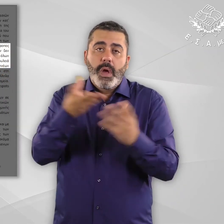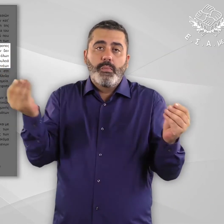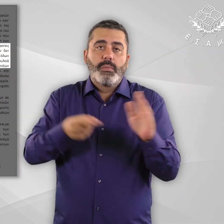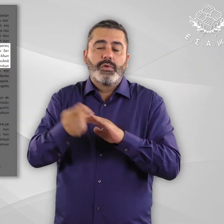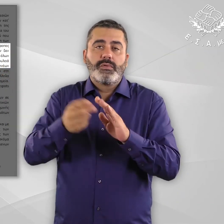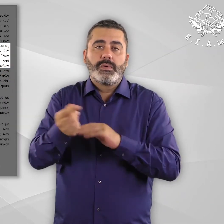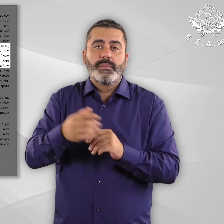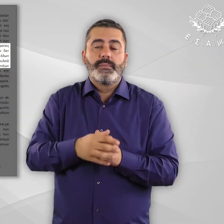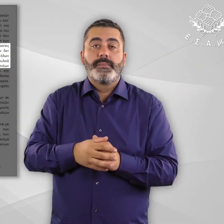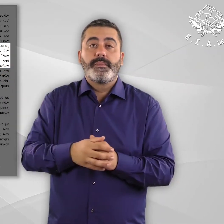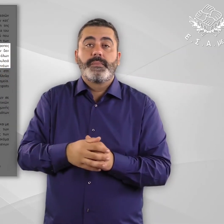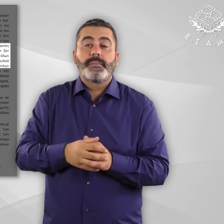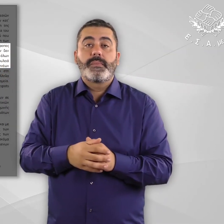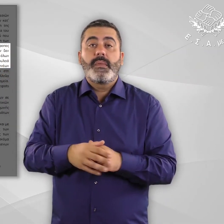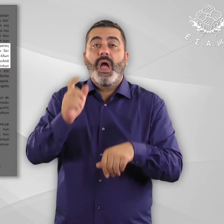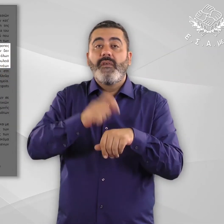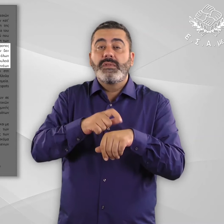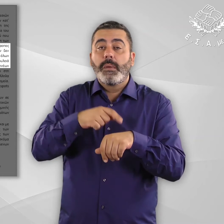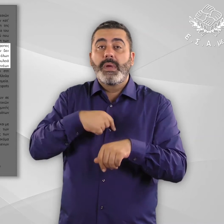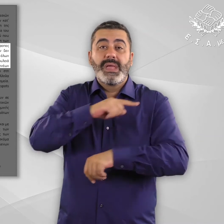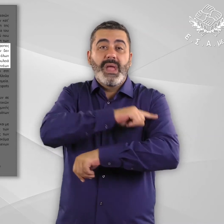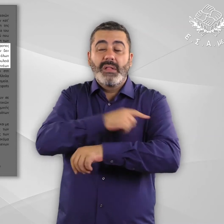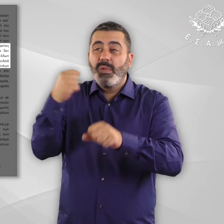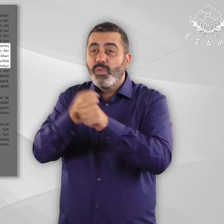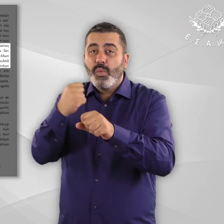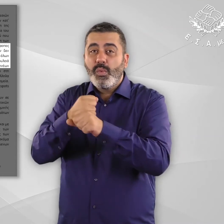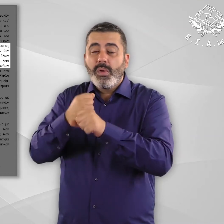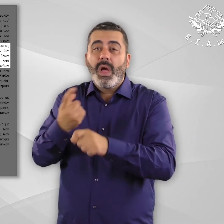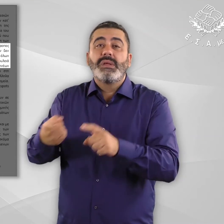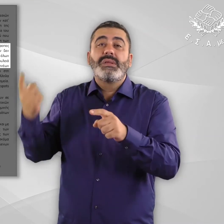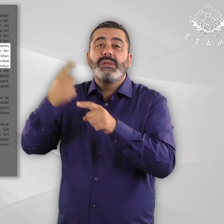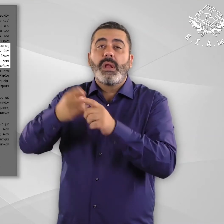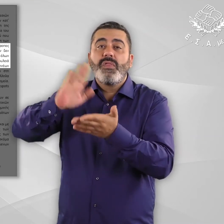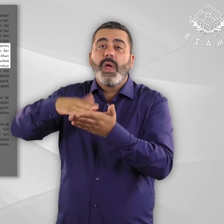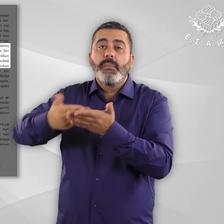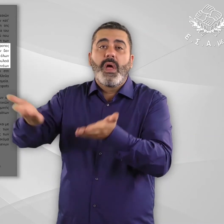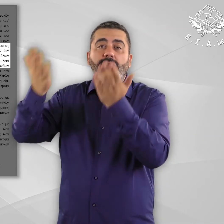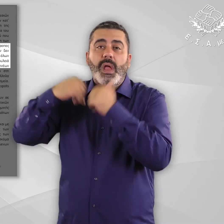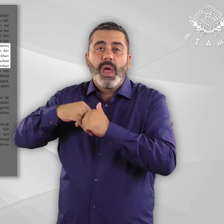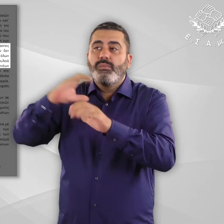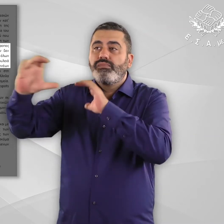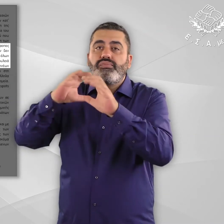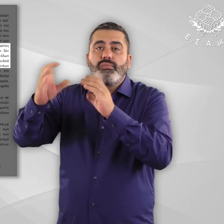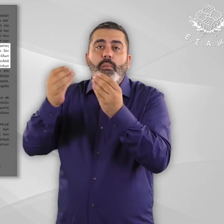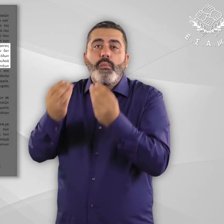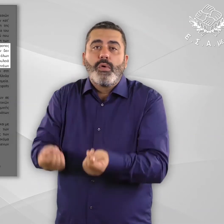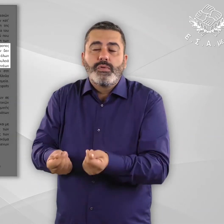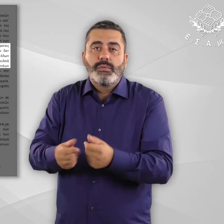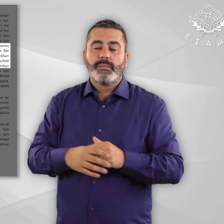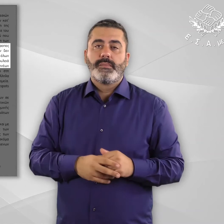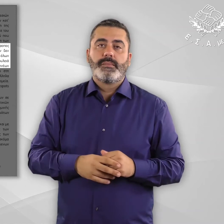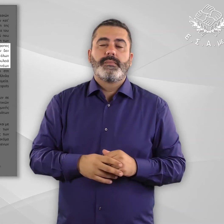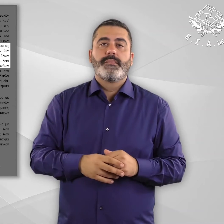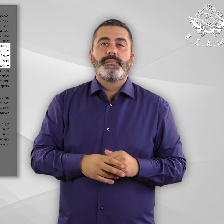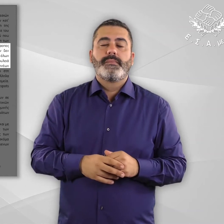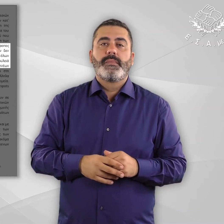περίθαλψης όλων όσων διέμεναν στο κέντρο φιλοξενίας, ιδιαίτερα επειδή η δουλειά τους περιπλεκόταν αιτιπεραιτέρω λόγω της